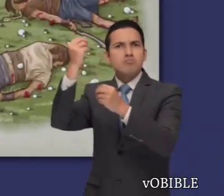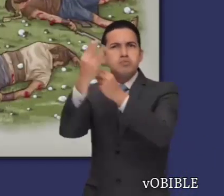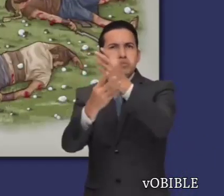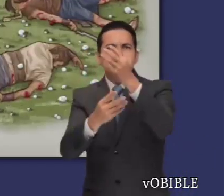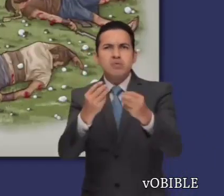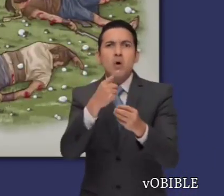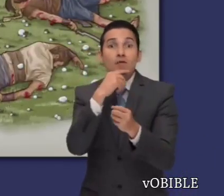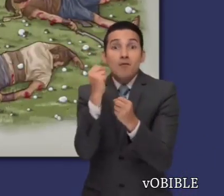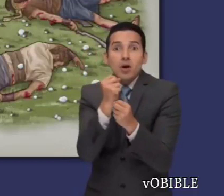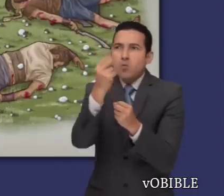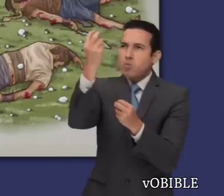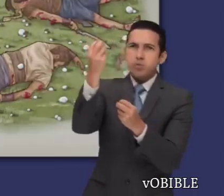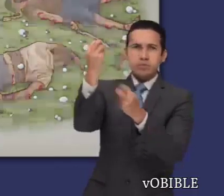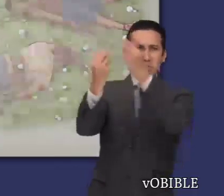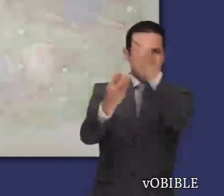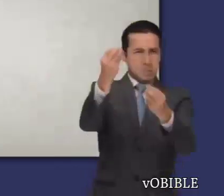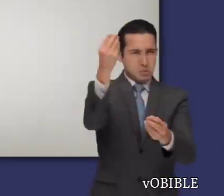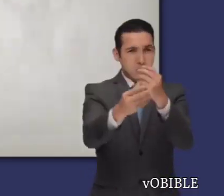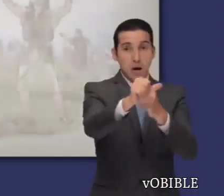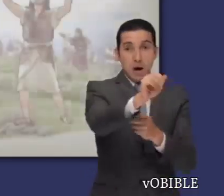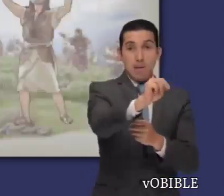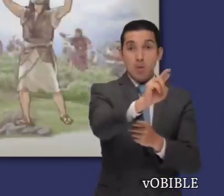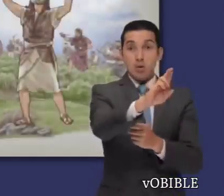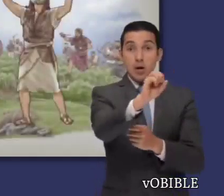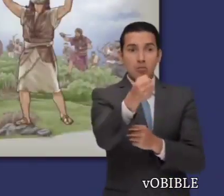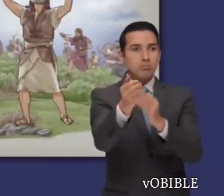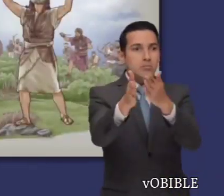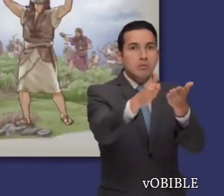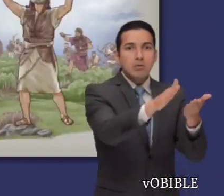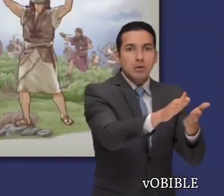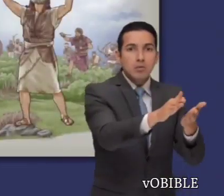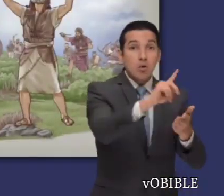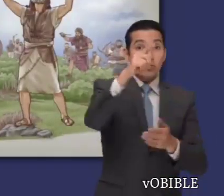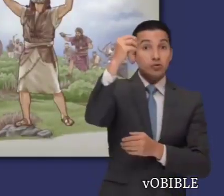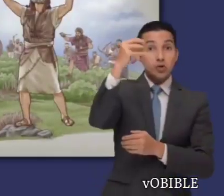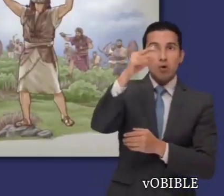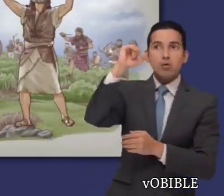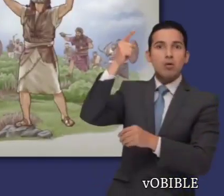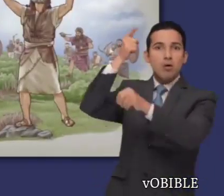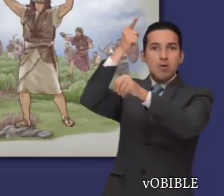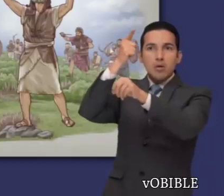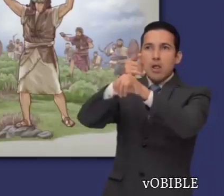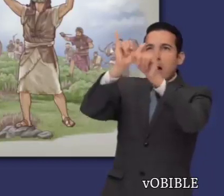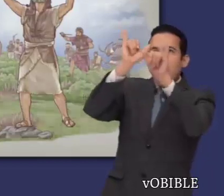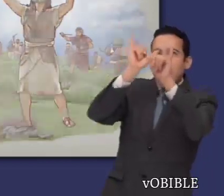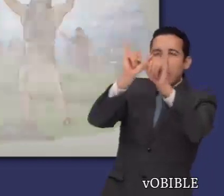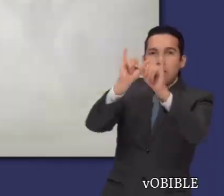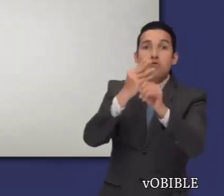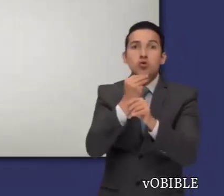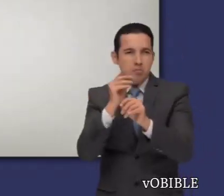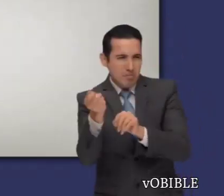piedras de granizo a los amorreos, y hace que el sol se quede quieto para que los israelitas se venguen de sus enemigos.